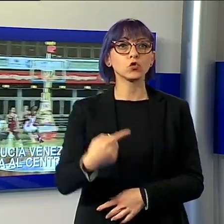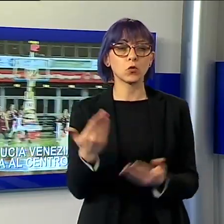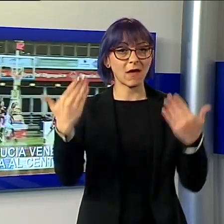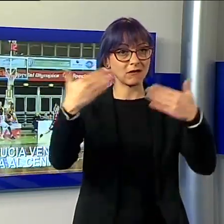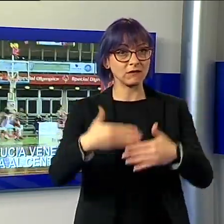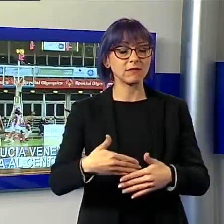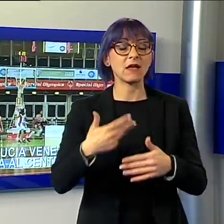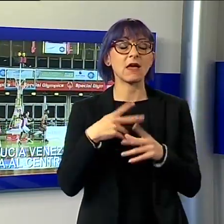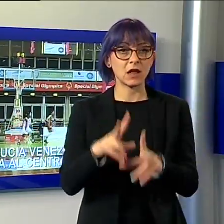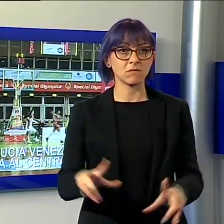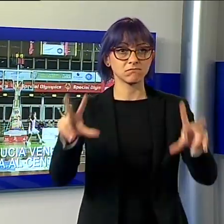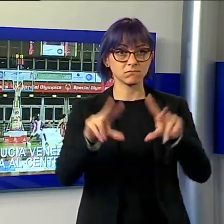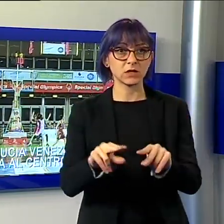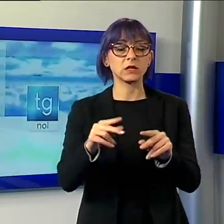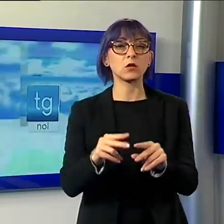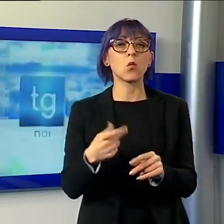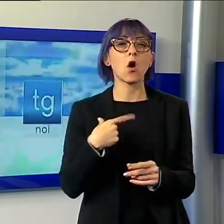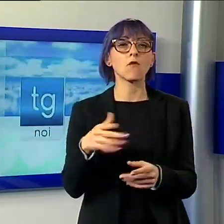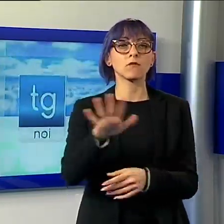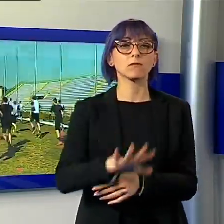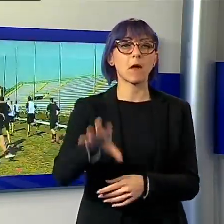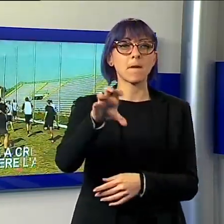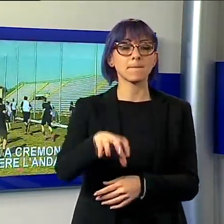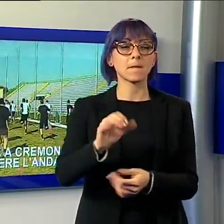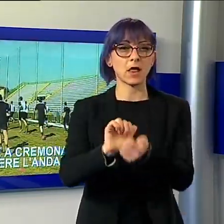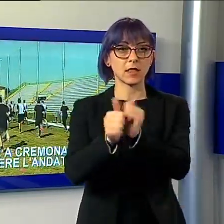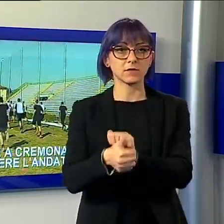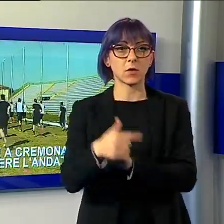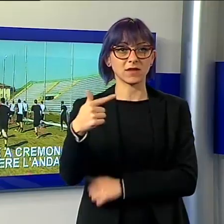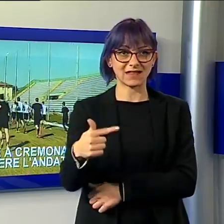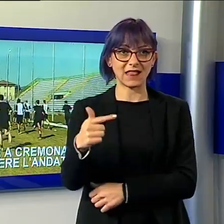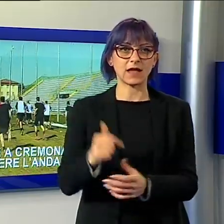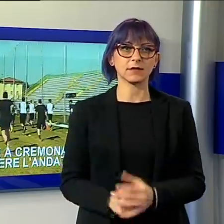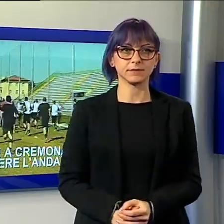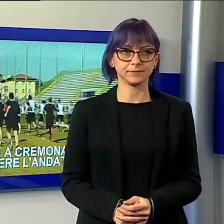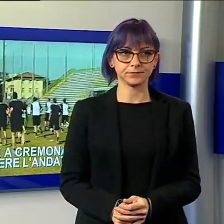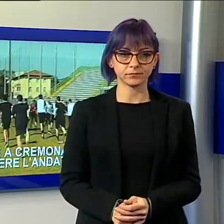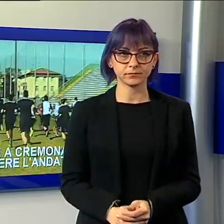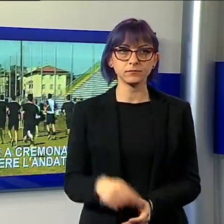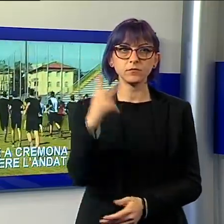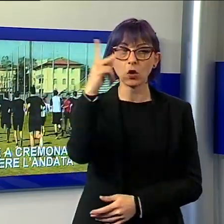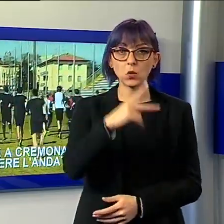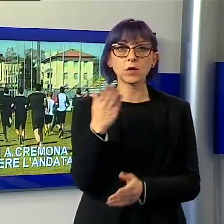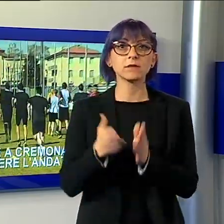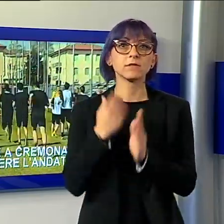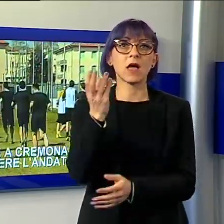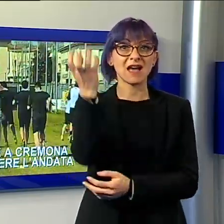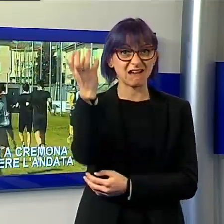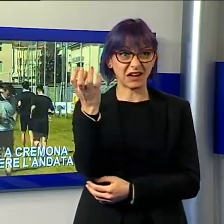ancora al palatagliate. La lucchese a Cremona per ripetere l'andata, rossoneri di scena sabato a Lozzini